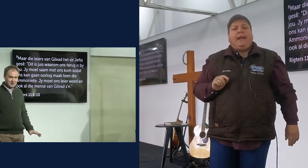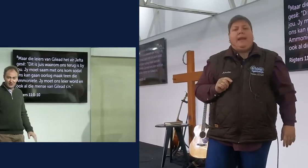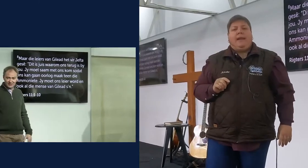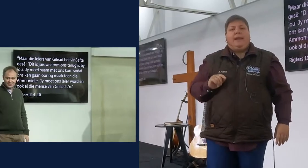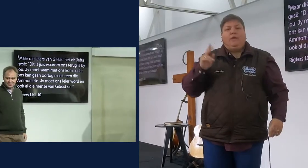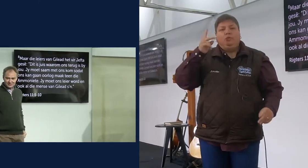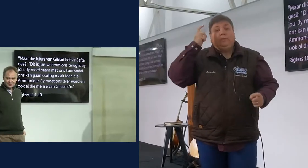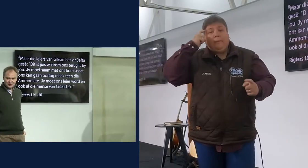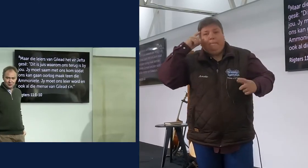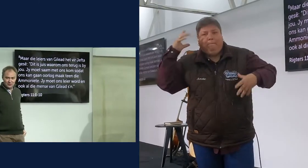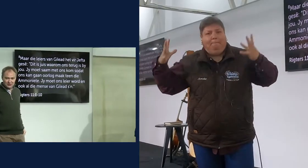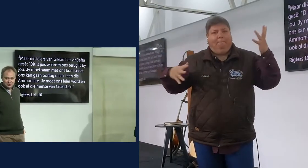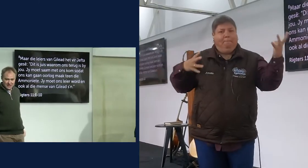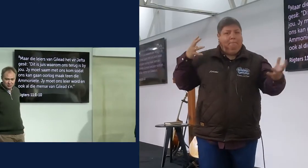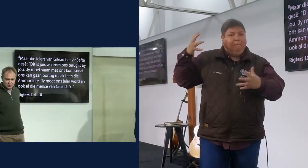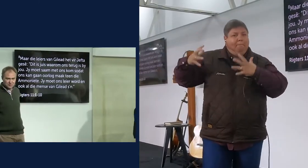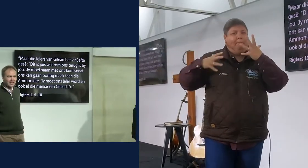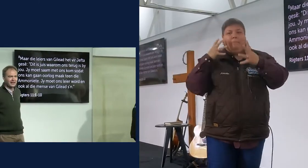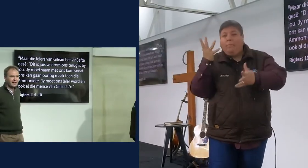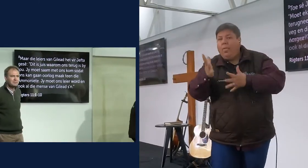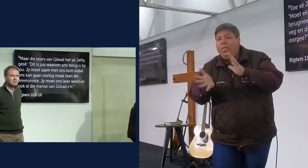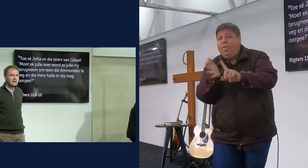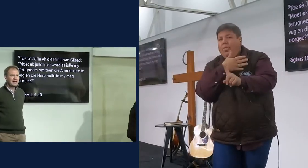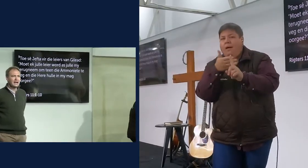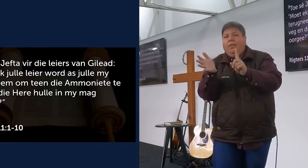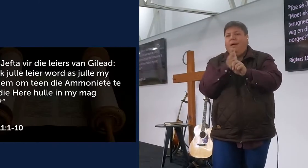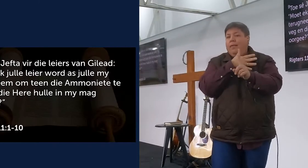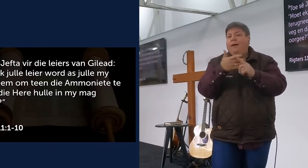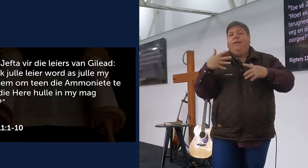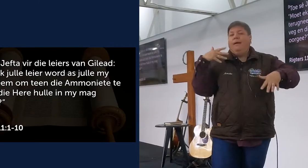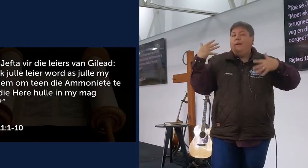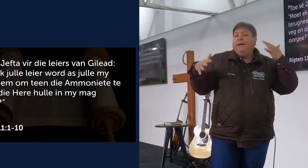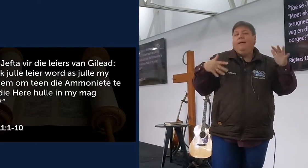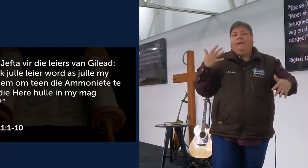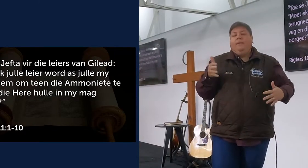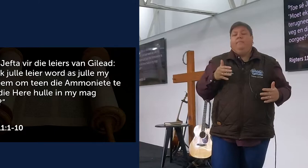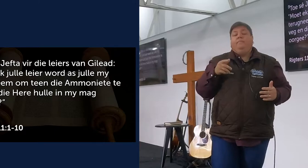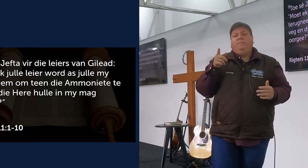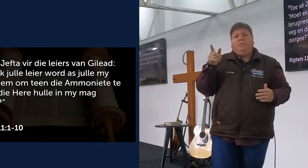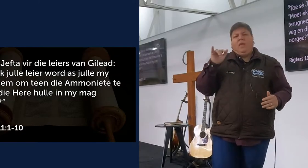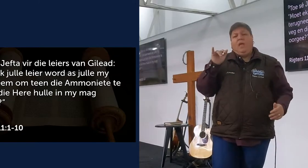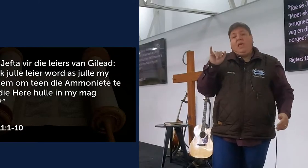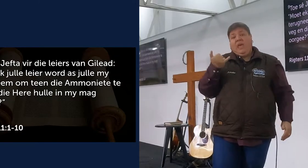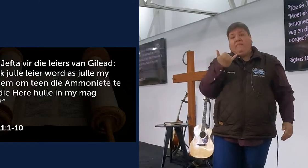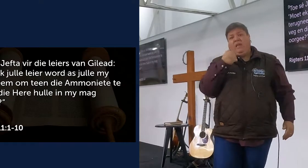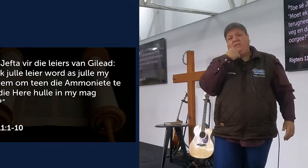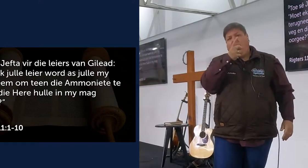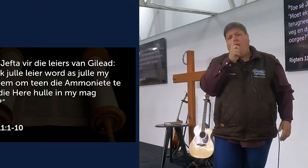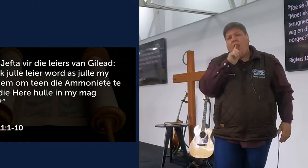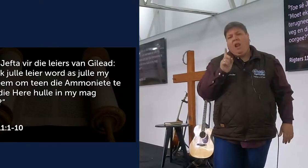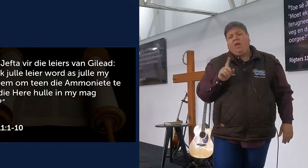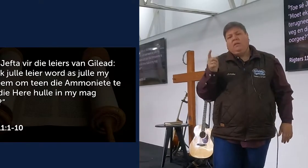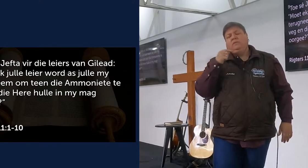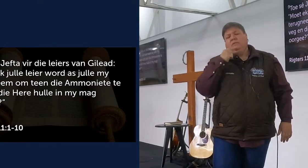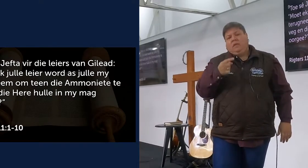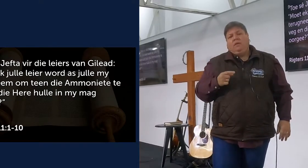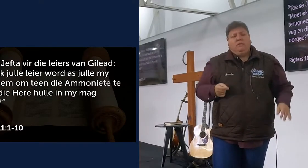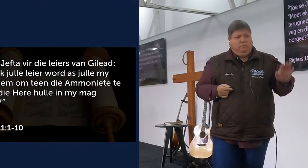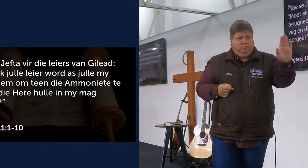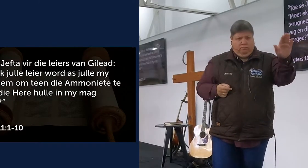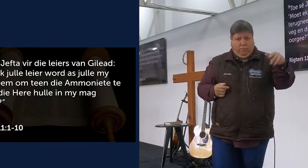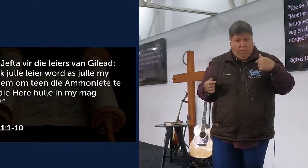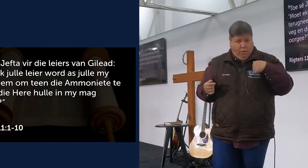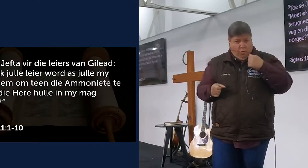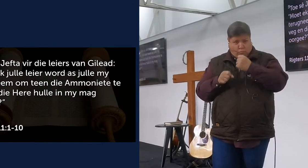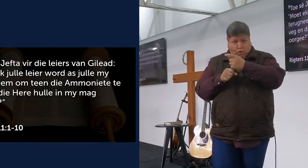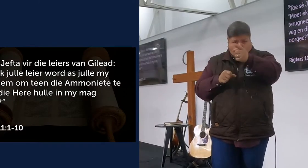en hulle probeer baie, kon feit om sy mond smeer, nie, toe sê Jefta vir die leiders van Gilead, hy raal my net eindelijk terug, wat hy sê, en bevestig net, moet